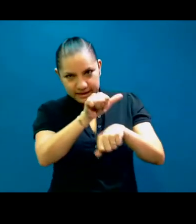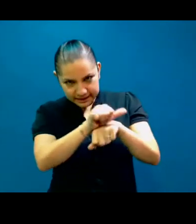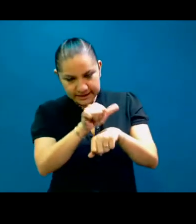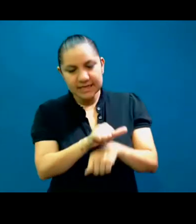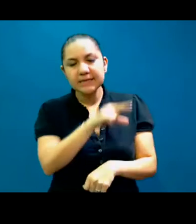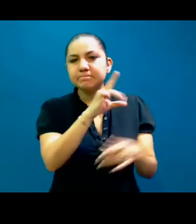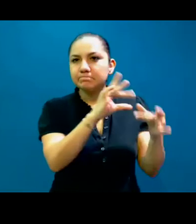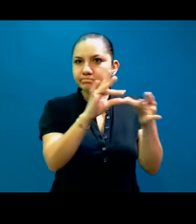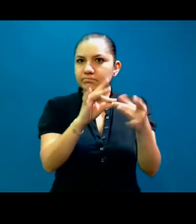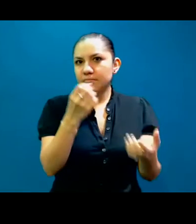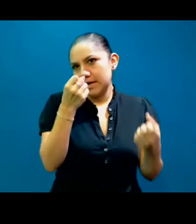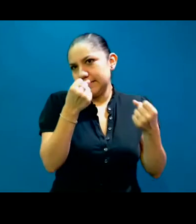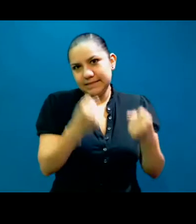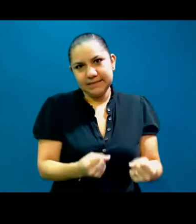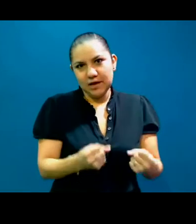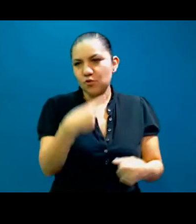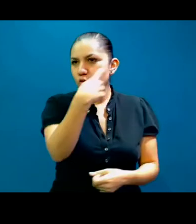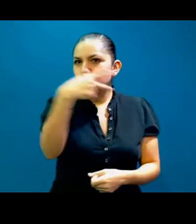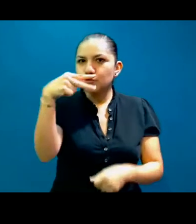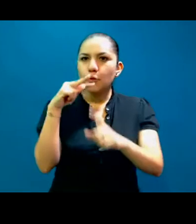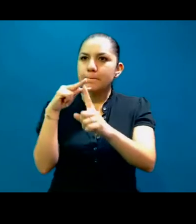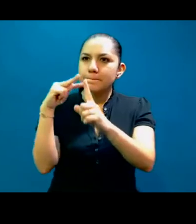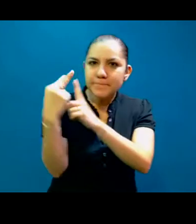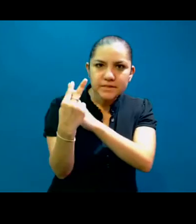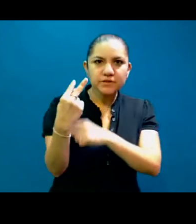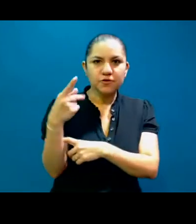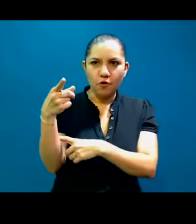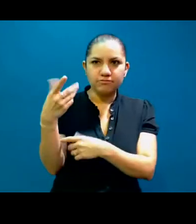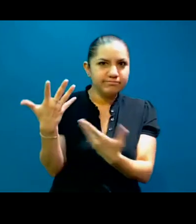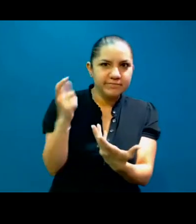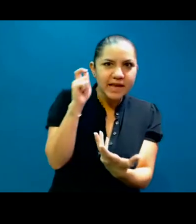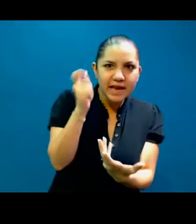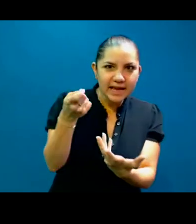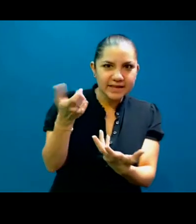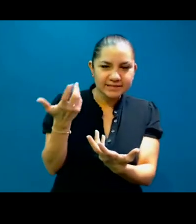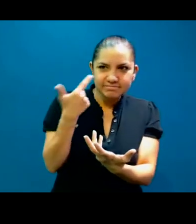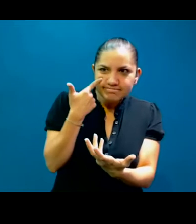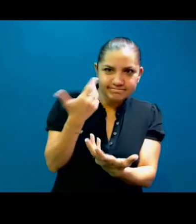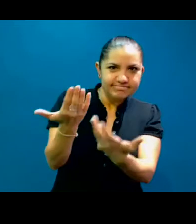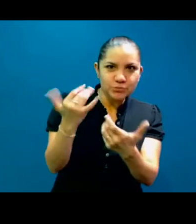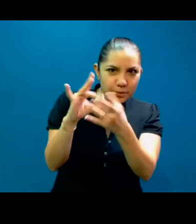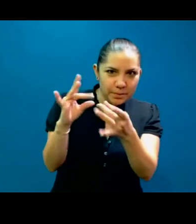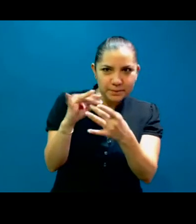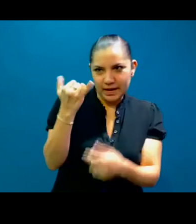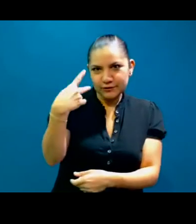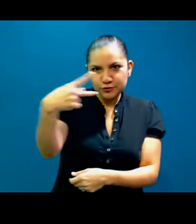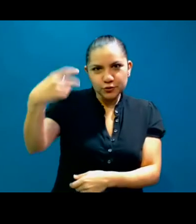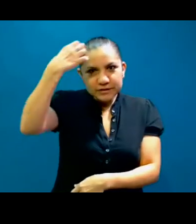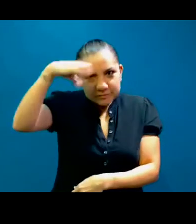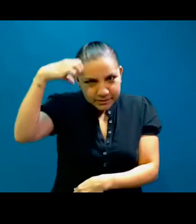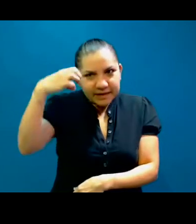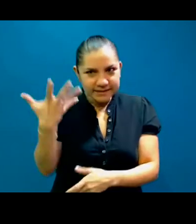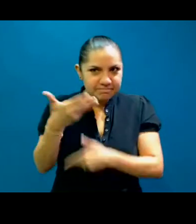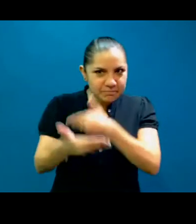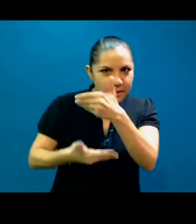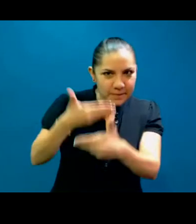visiones muy ricas, esfuerzos y pues mucha generosidad de haberse unido a la plática del día de hoy. Por eso es